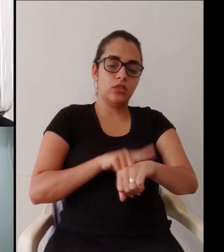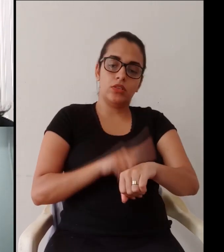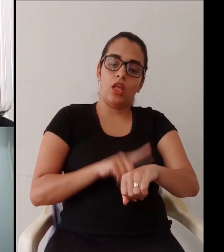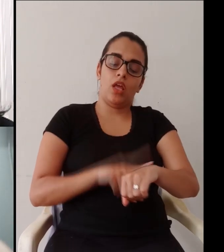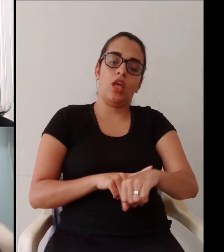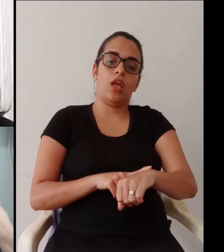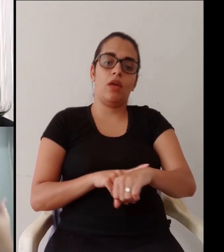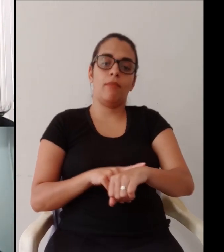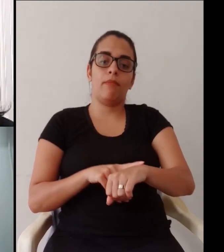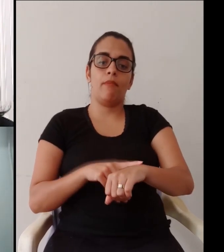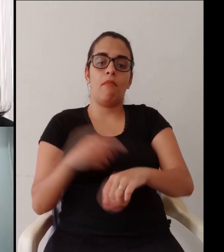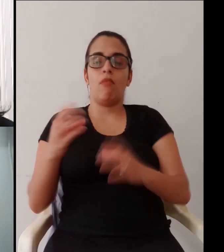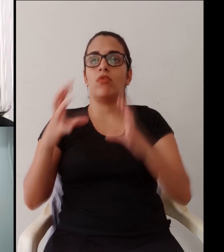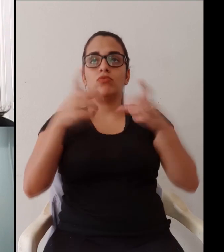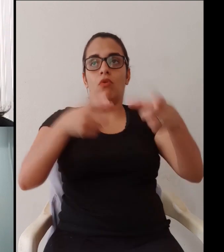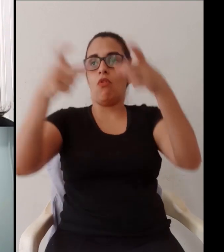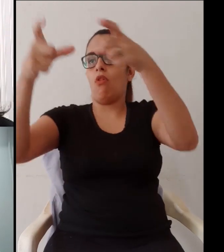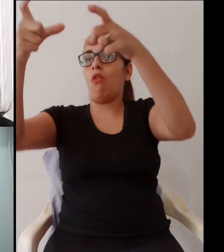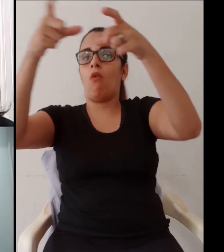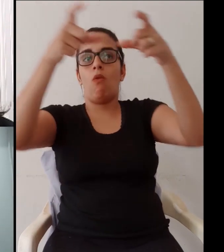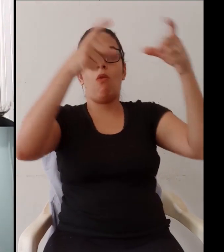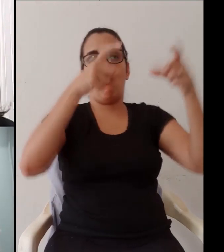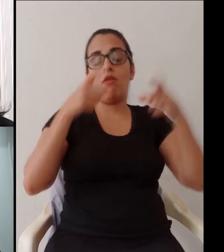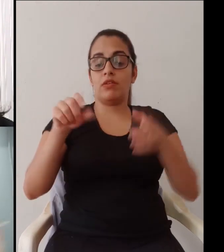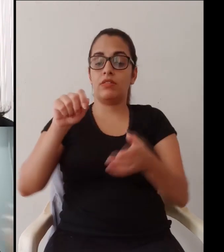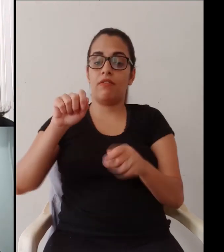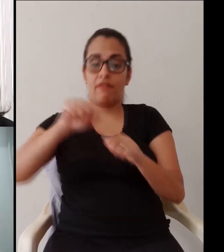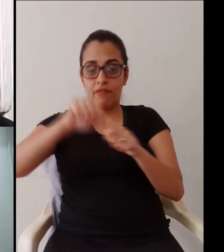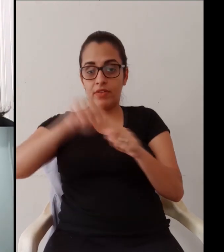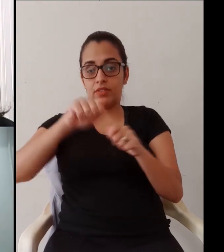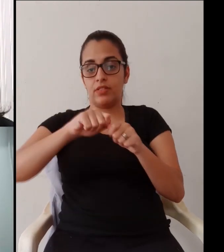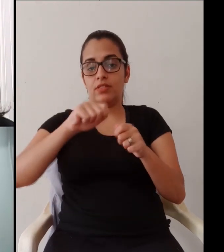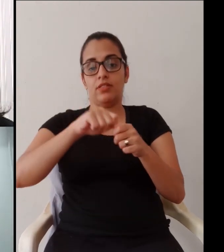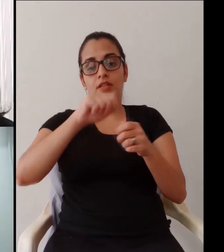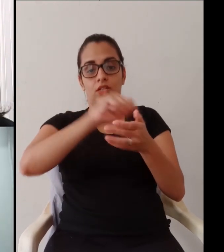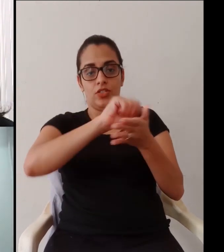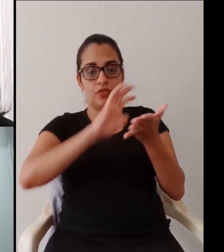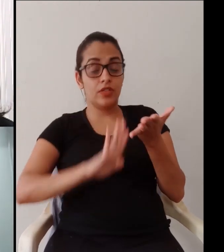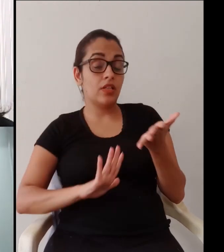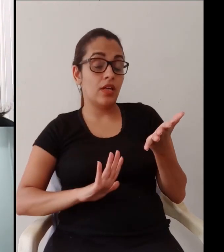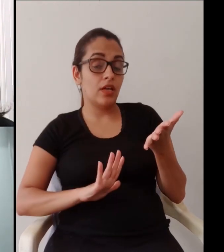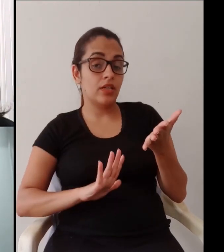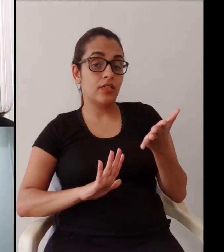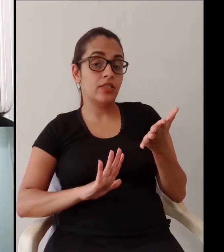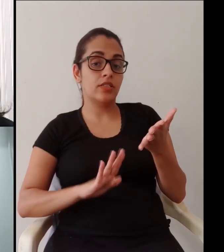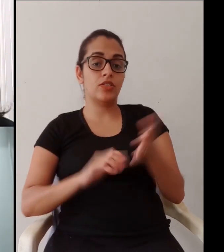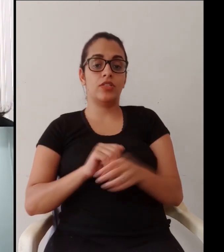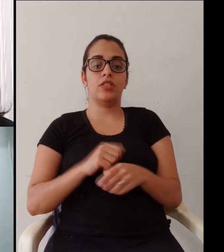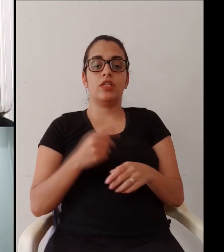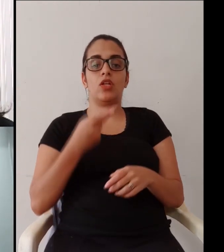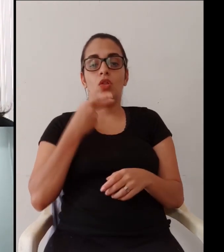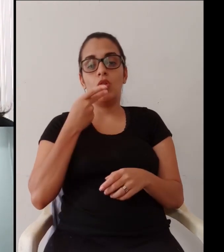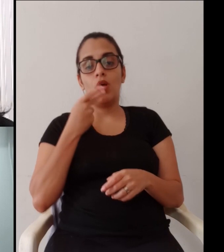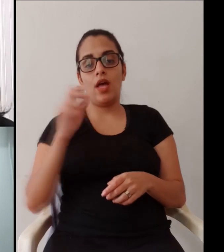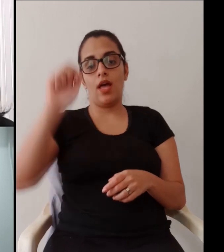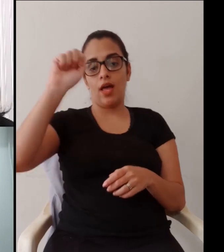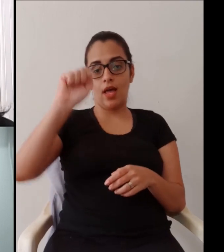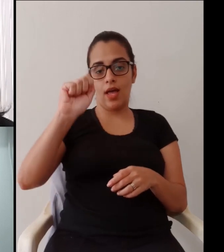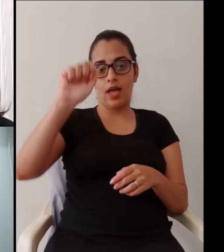modalidade, ela nos permite, de flexibilidade de tempo, de horário, de local, que